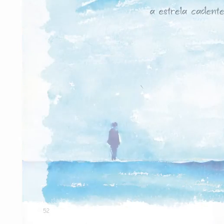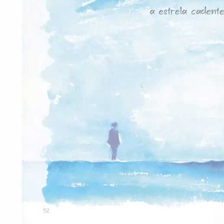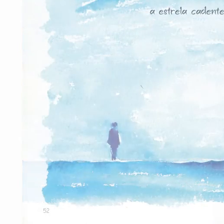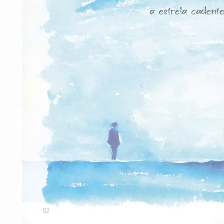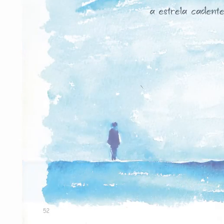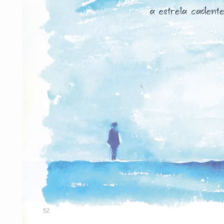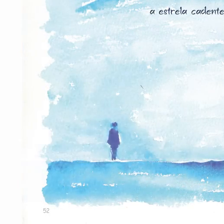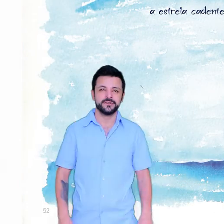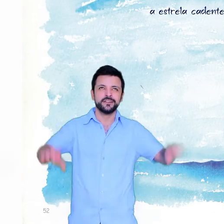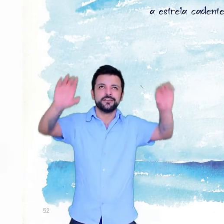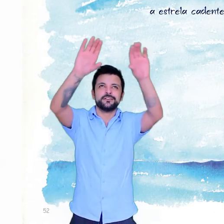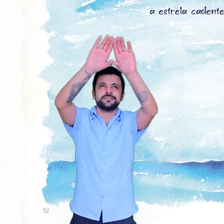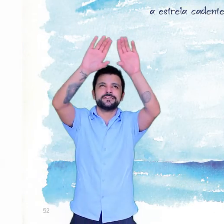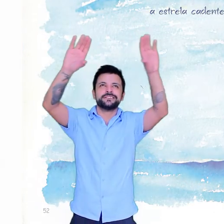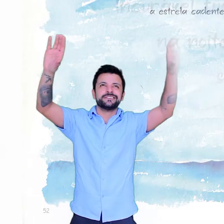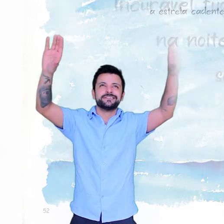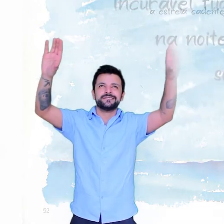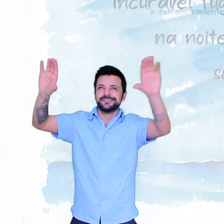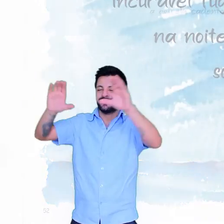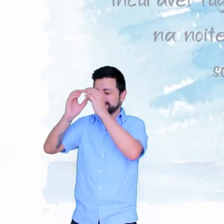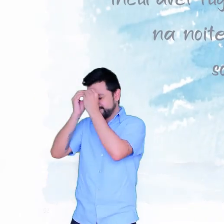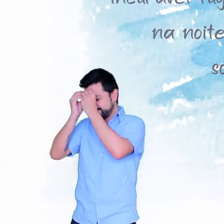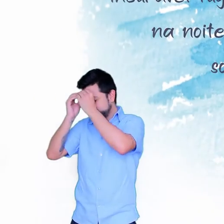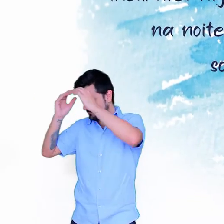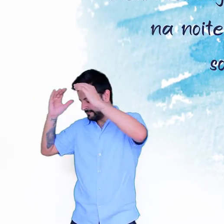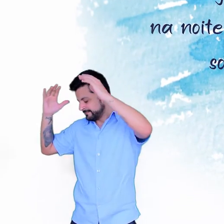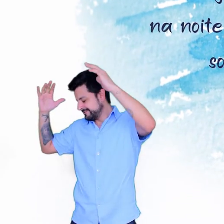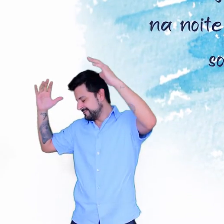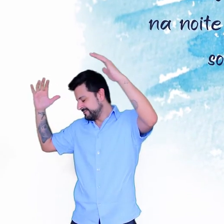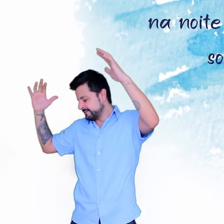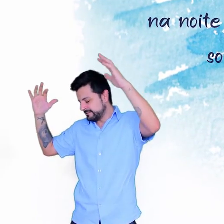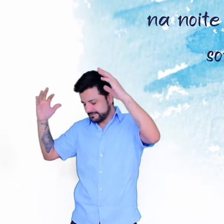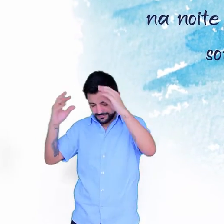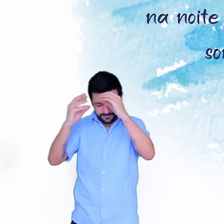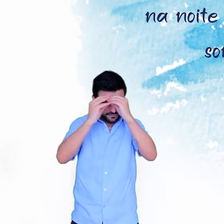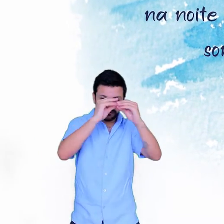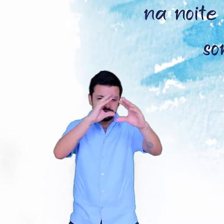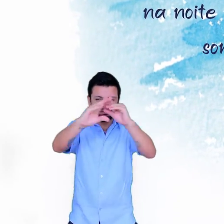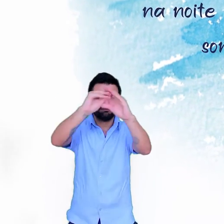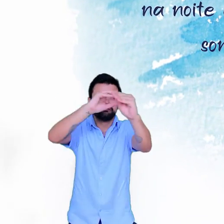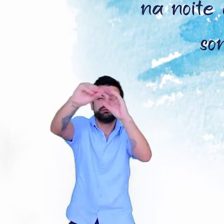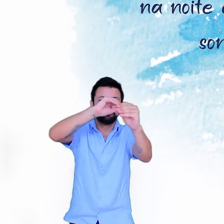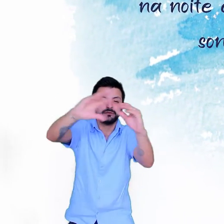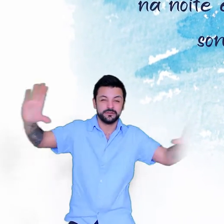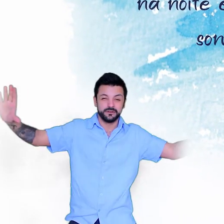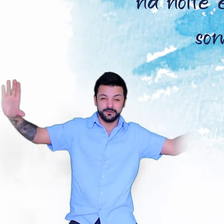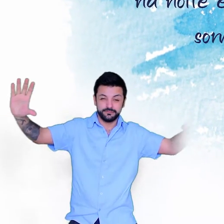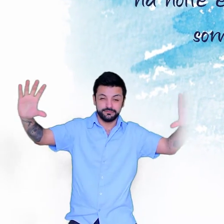Entre céu e sonho Incurável fugitiva na noite escura